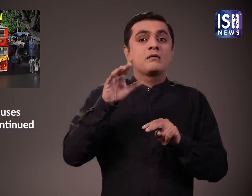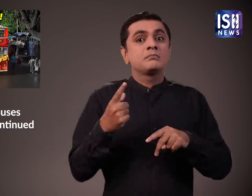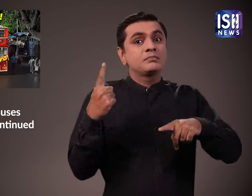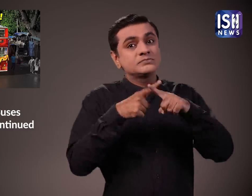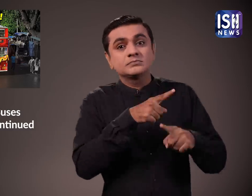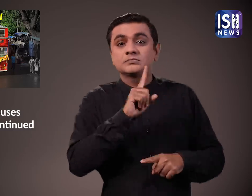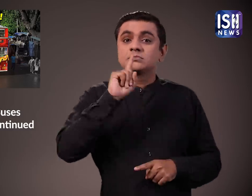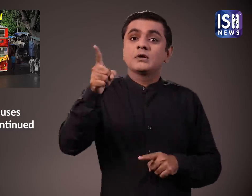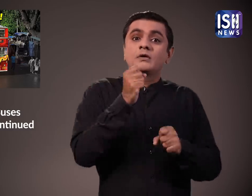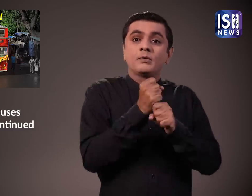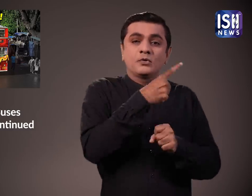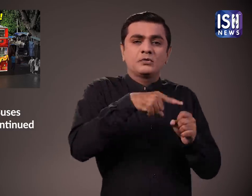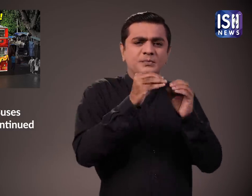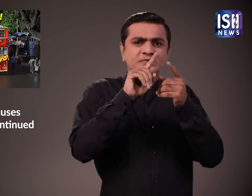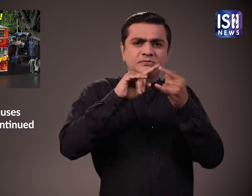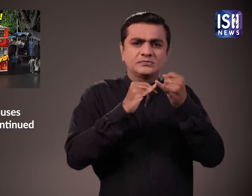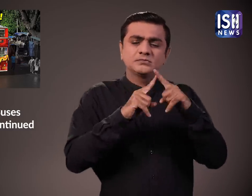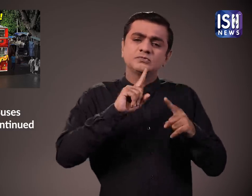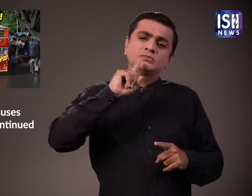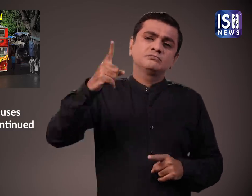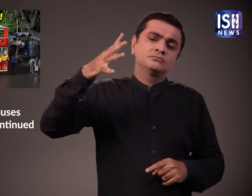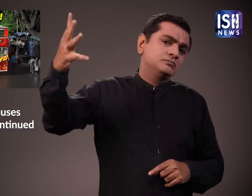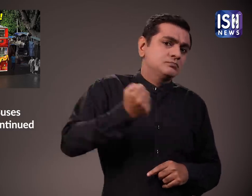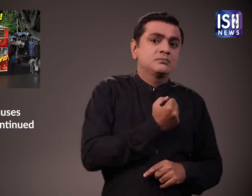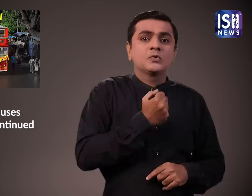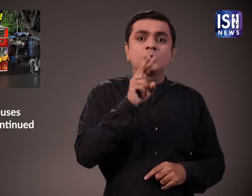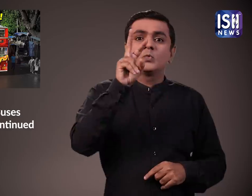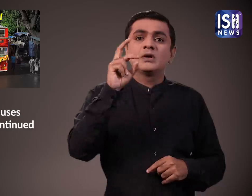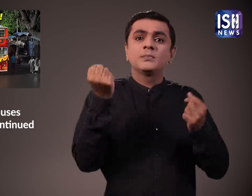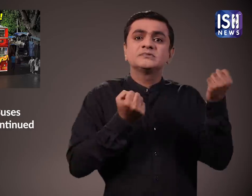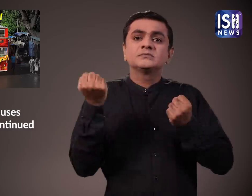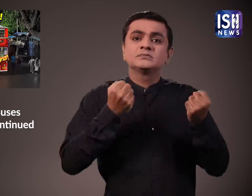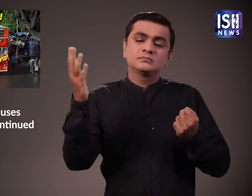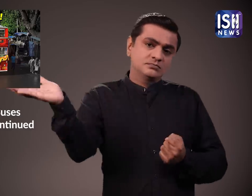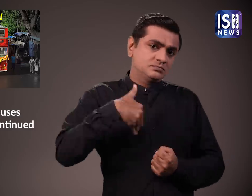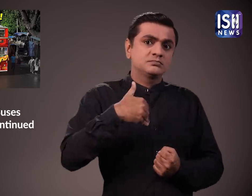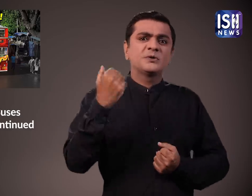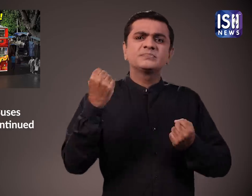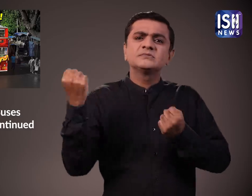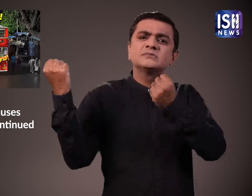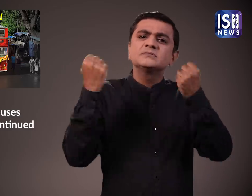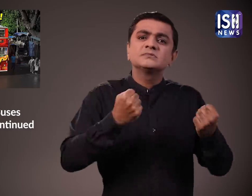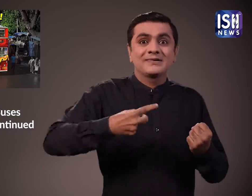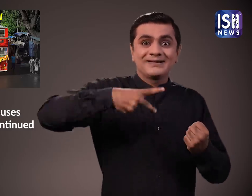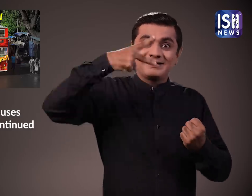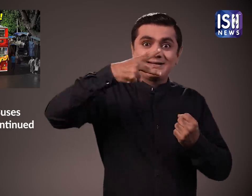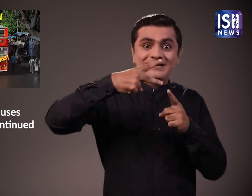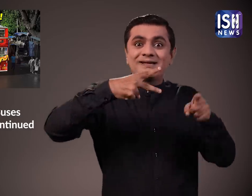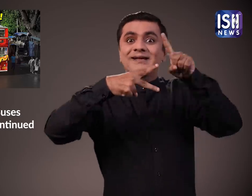इसके अधिरिक 20 खुली डबल डेकर बसे है जो मुख्य रूप से मुंबाई दर्शन परियावरन के लिए उप्योग की जाती है